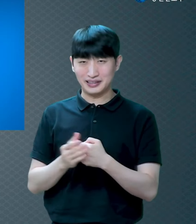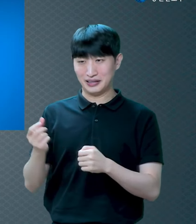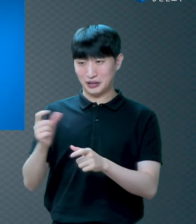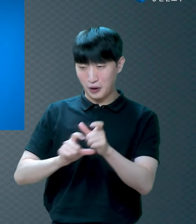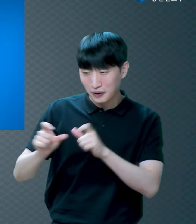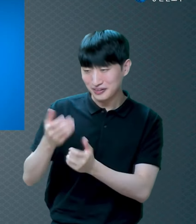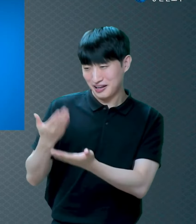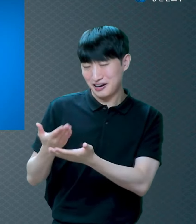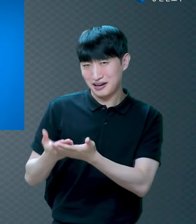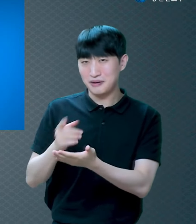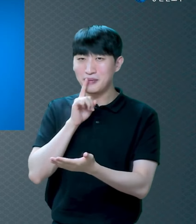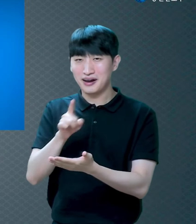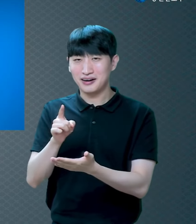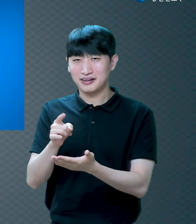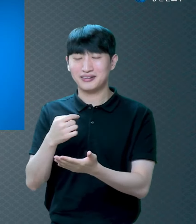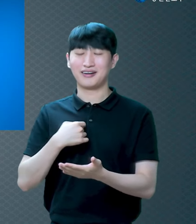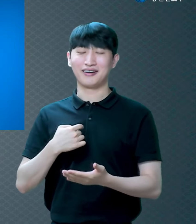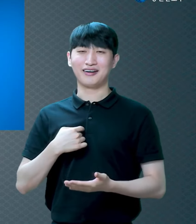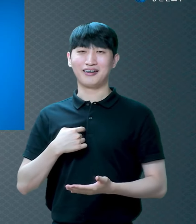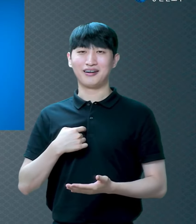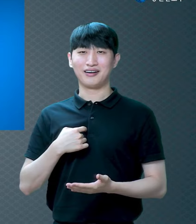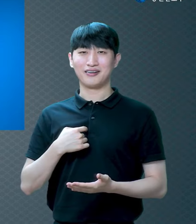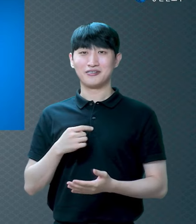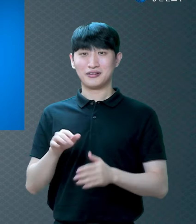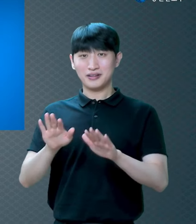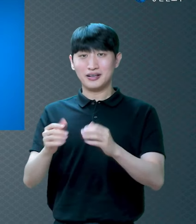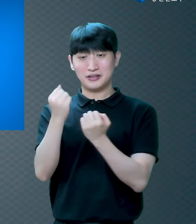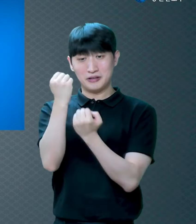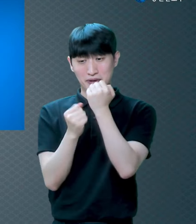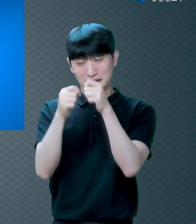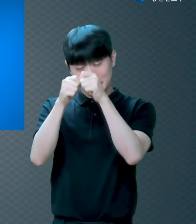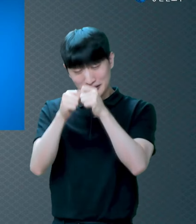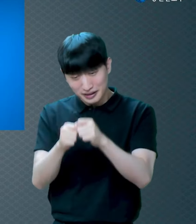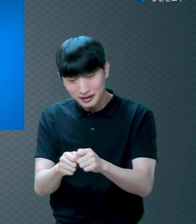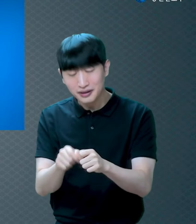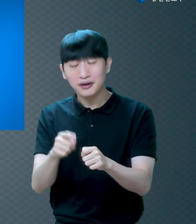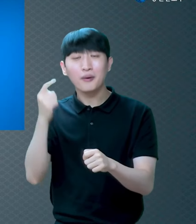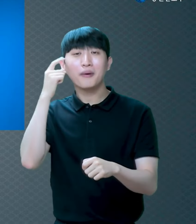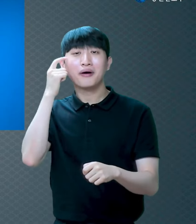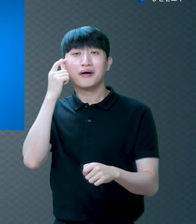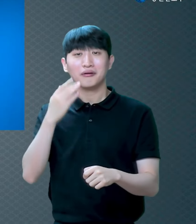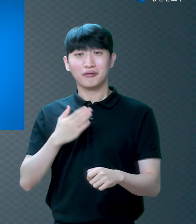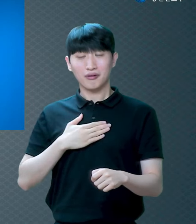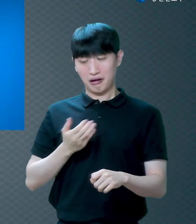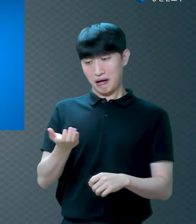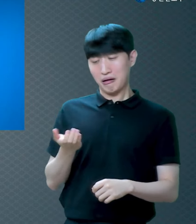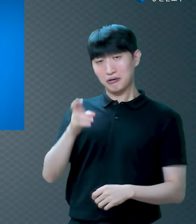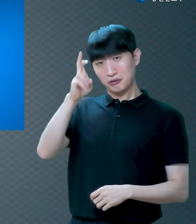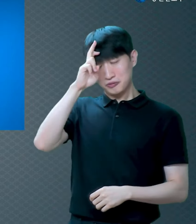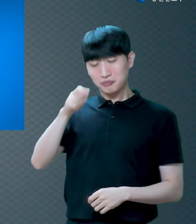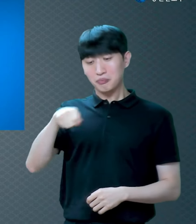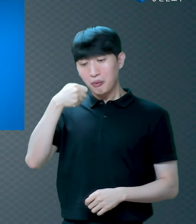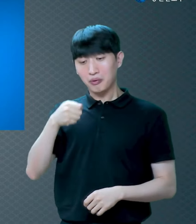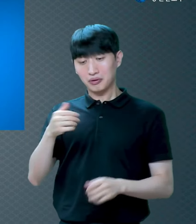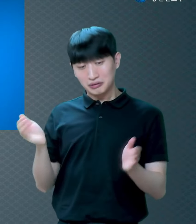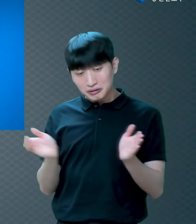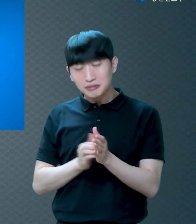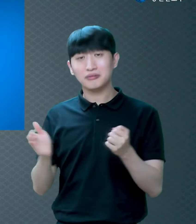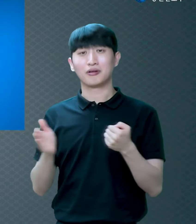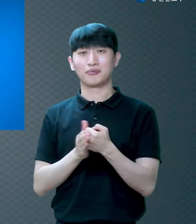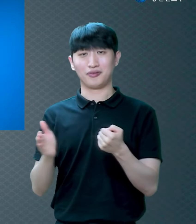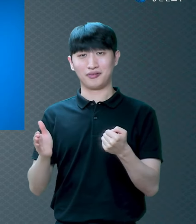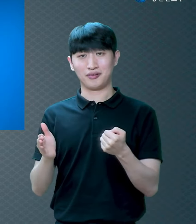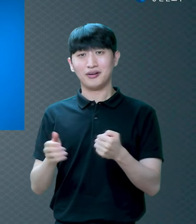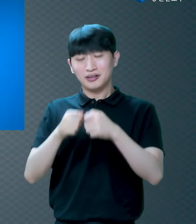충분히 할 수 있죠 왜요 먹었으니까 먹었다는 말이나 믿었다는 말이나 똑같은